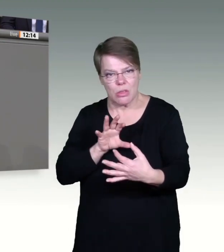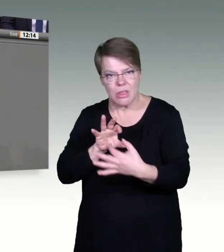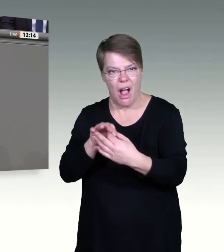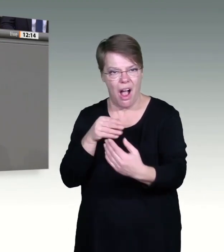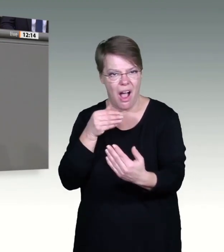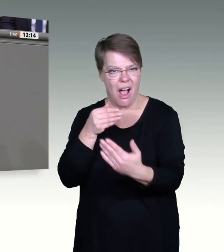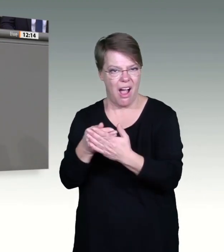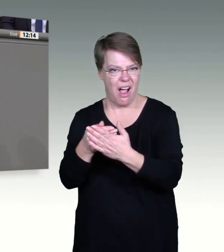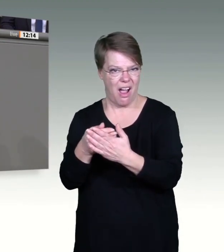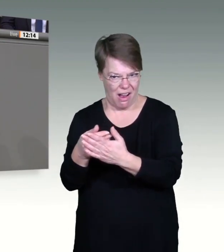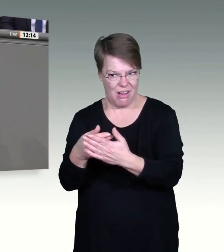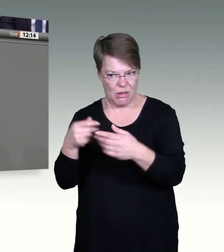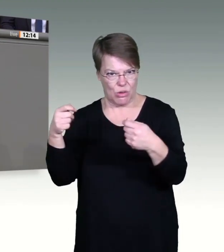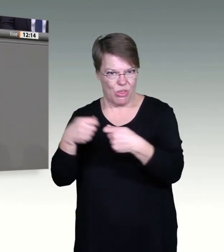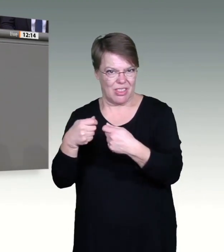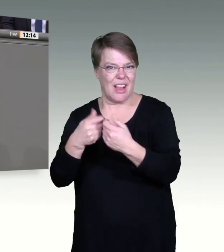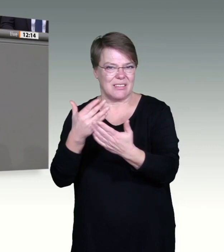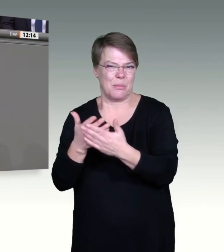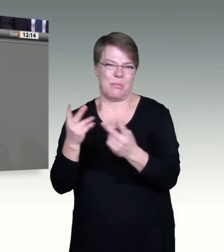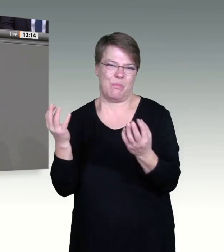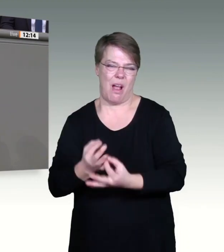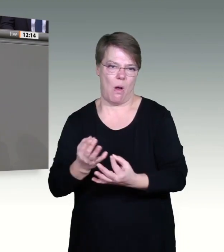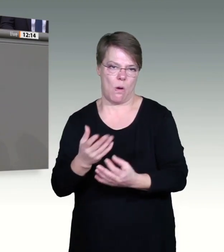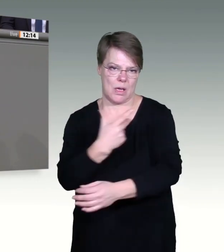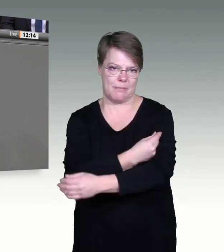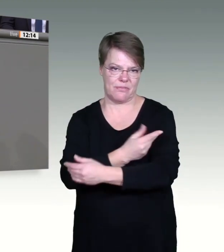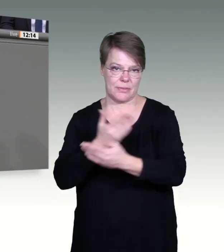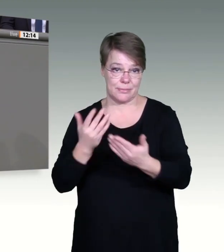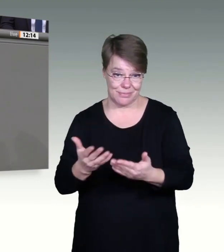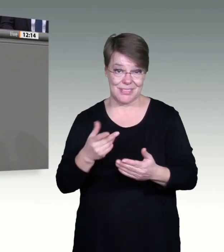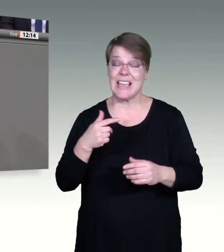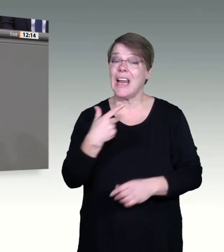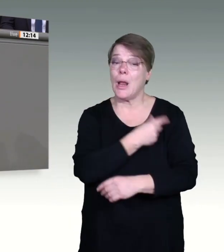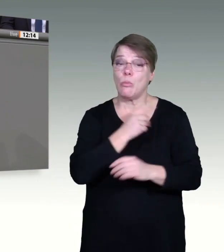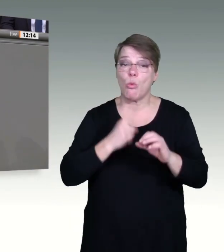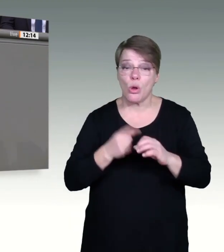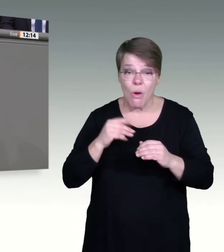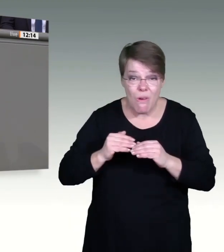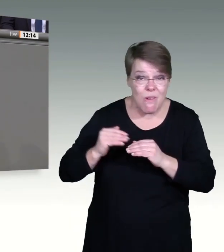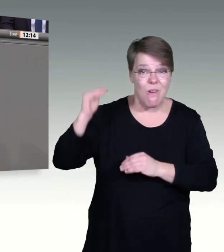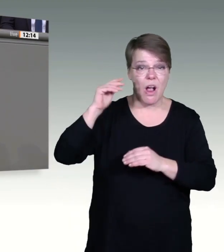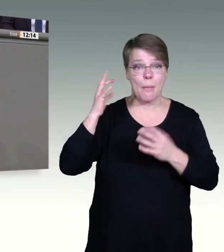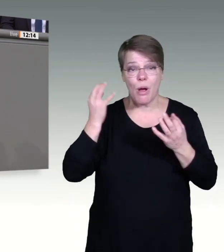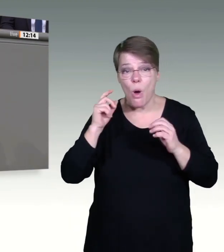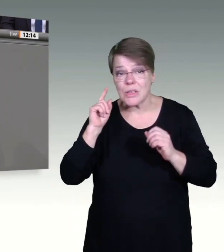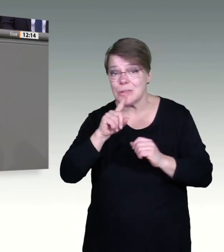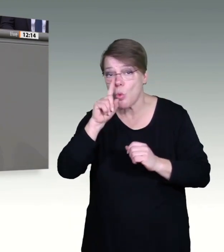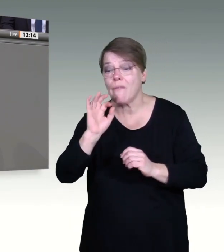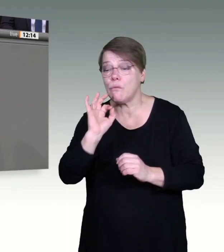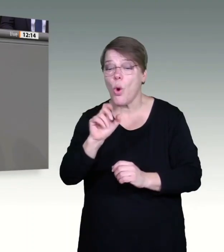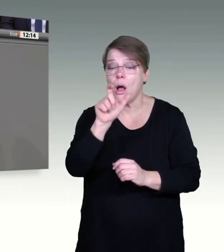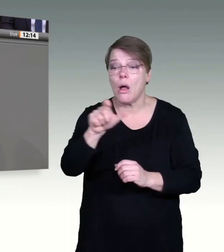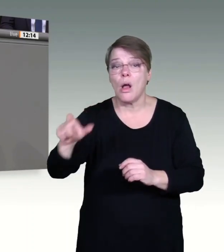Impflücken in allen Altersgruppen immer noch zu hoch. Deshalb brauchen wir einen gesamtgesellschaftlichen Schutzwall, damit die